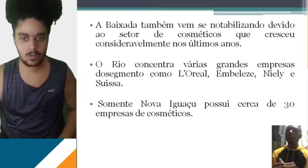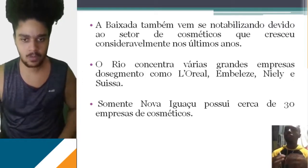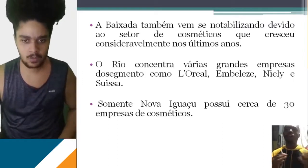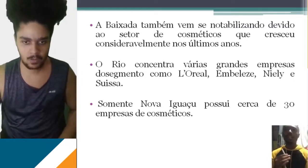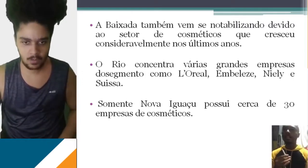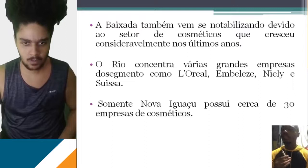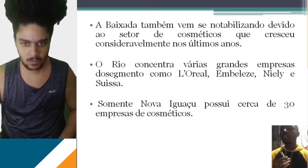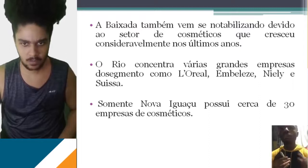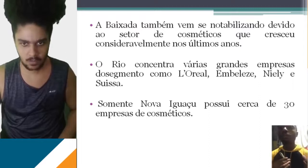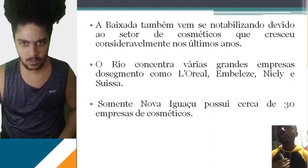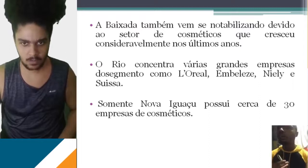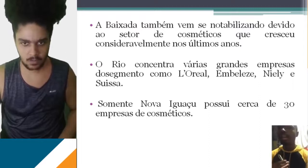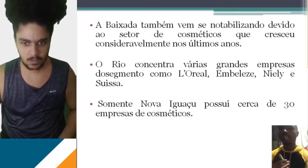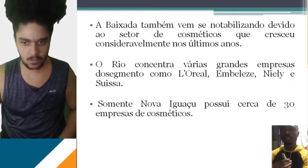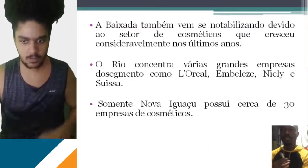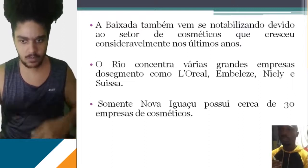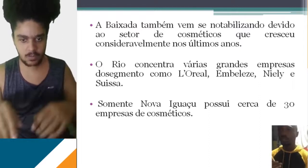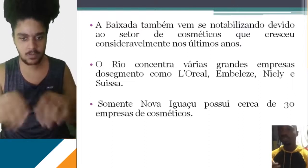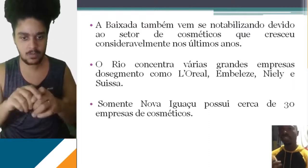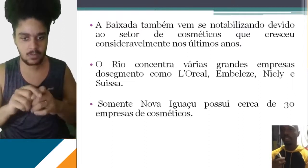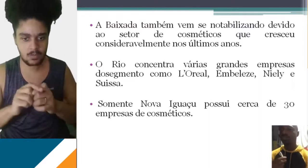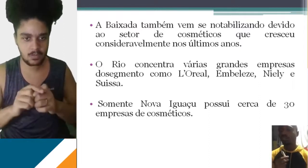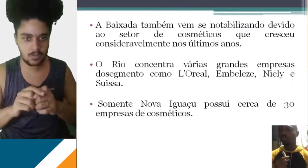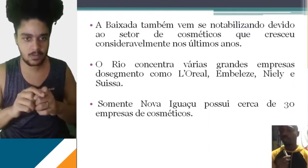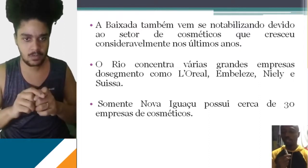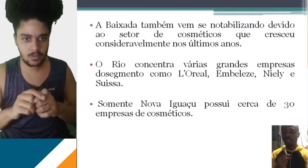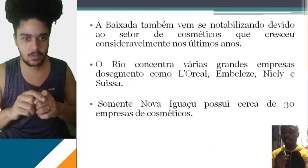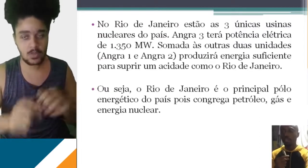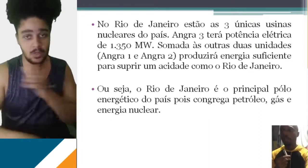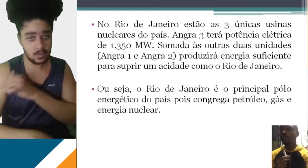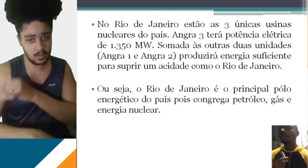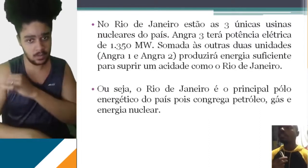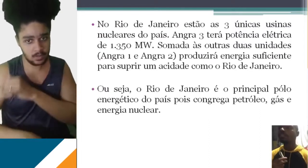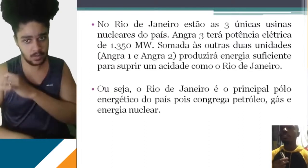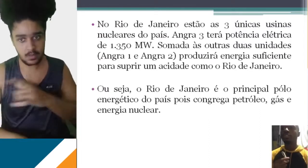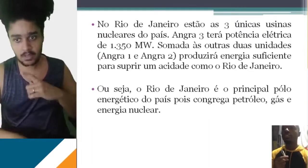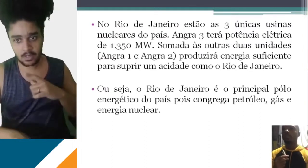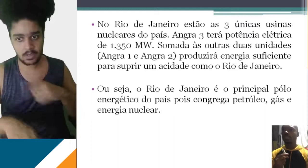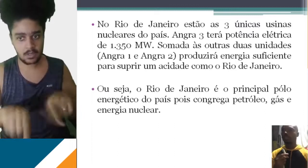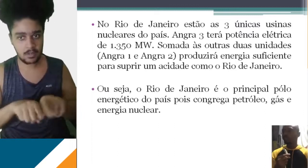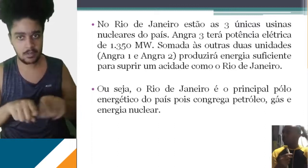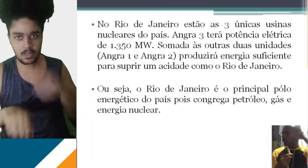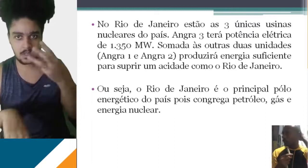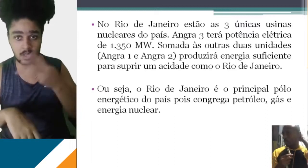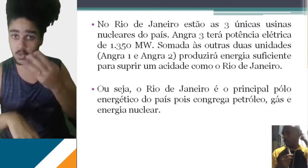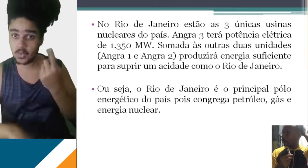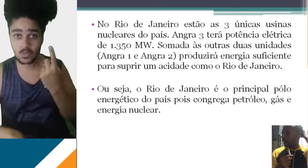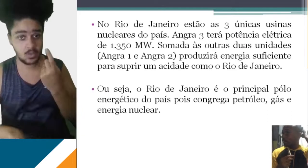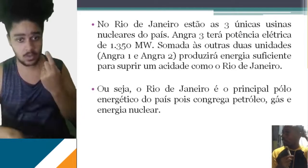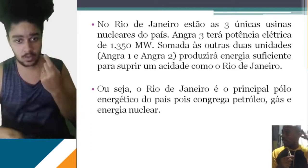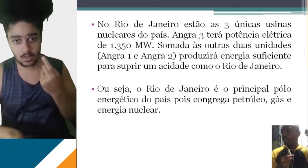território conforme a demanda e conforme as exceções fiscais, né? Os fatores locacionais. Então, no Rio de Janeiro temos as três únicas